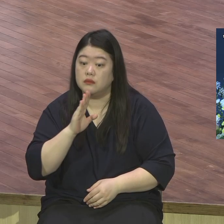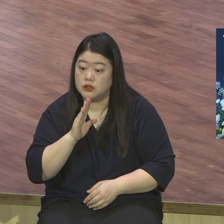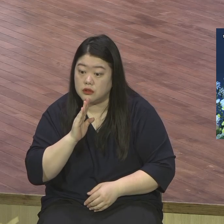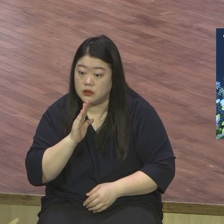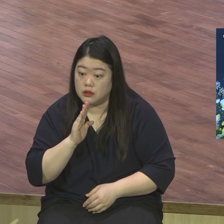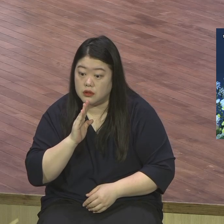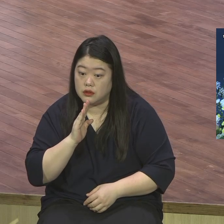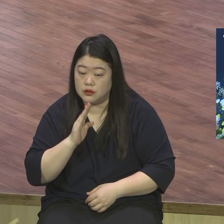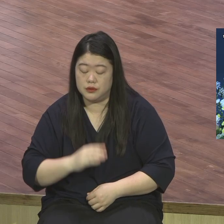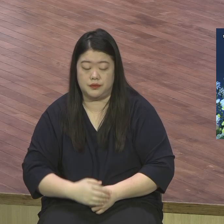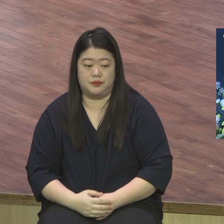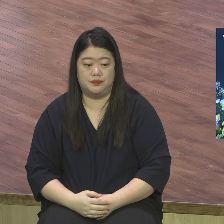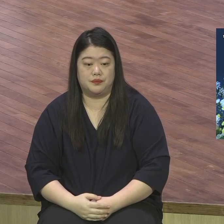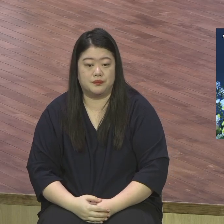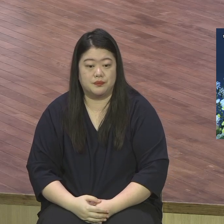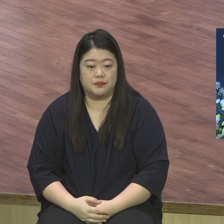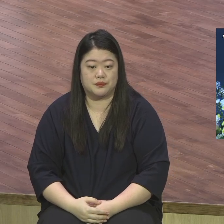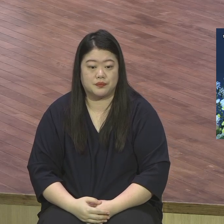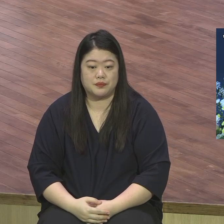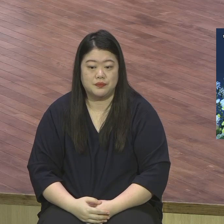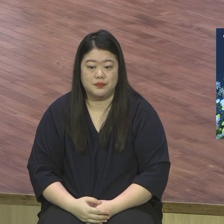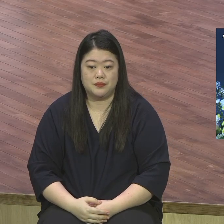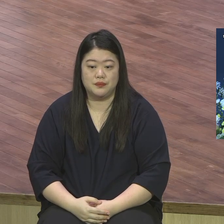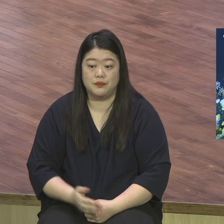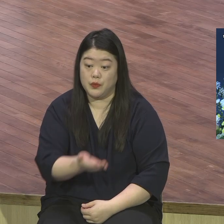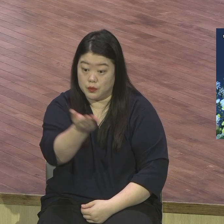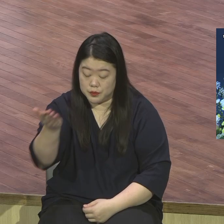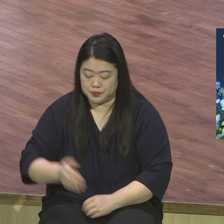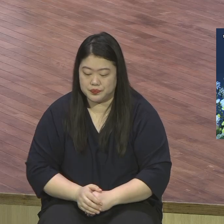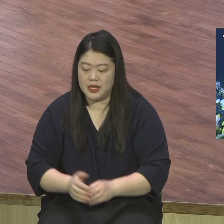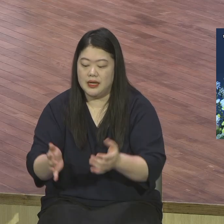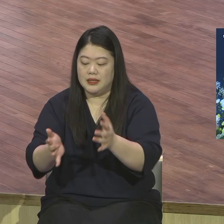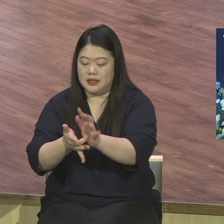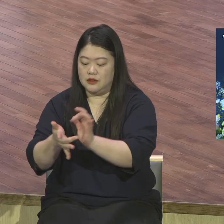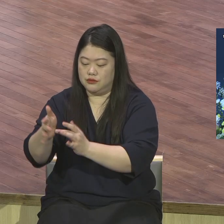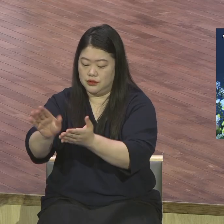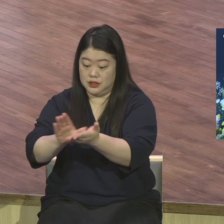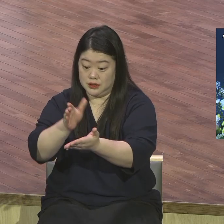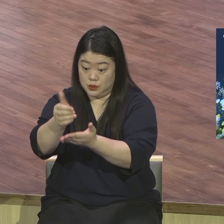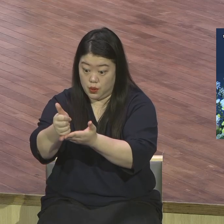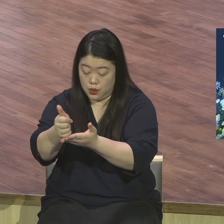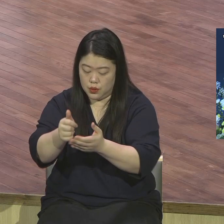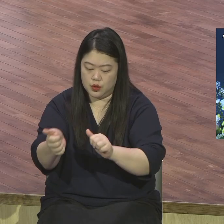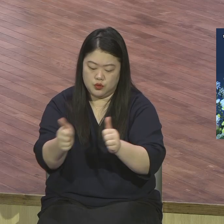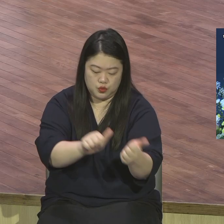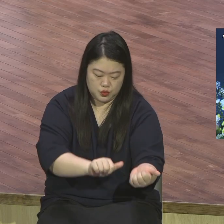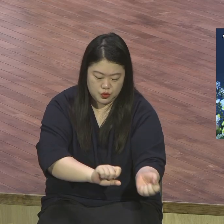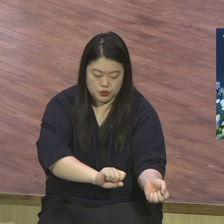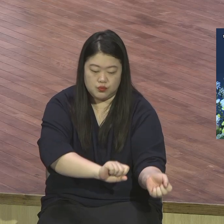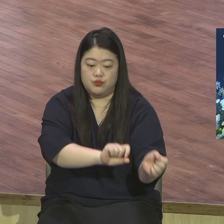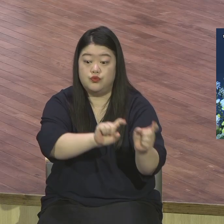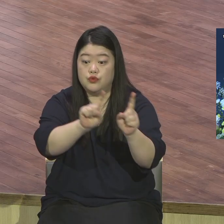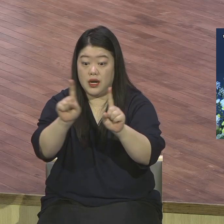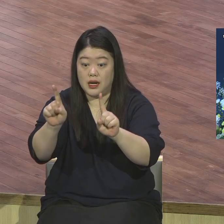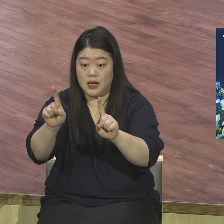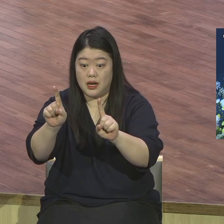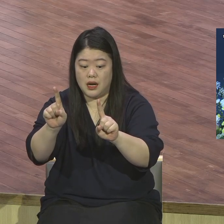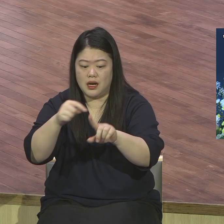우리가 예수 그리스도의 이 부활을 기념하는 부활주일 감사 예배를